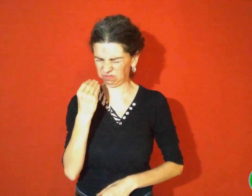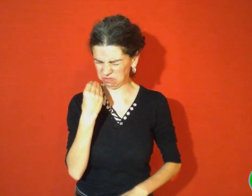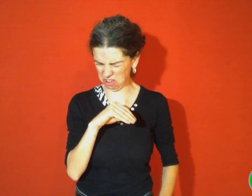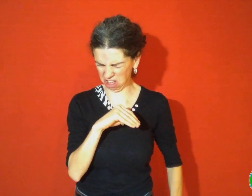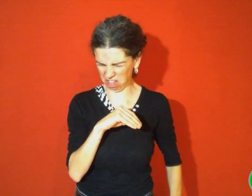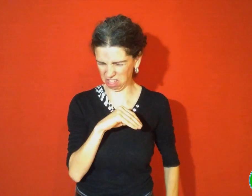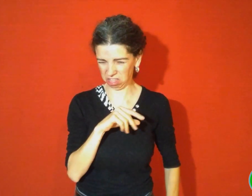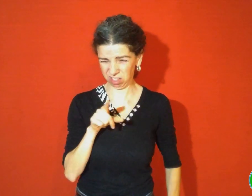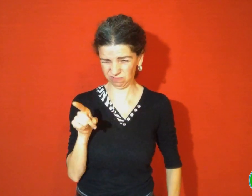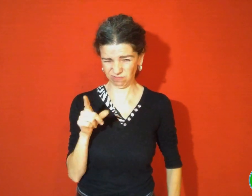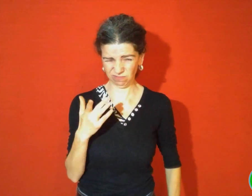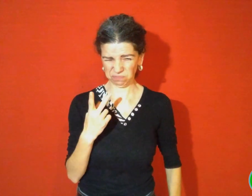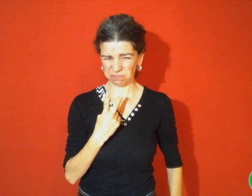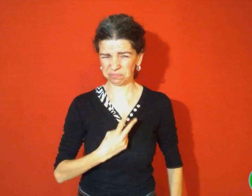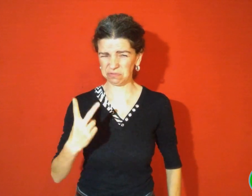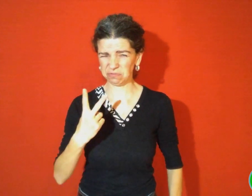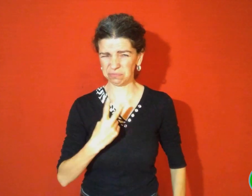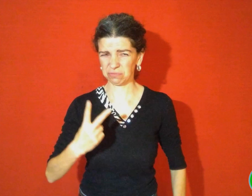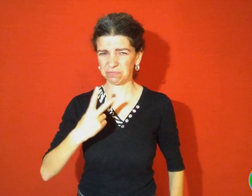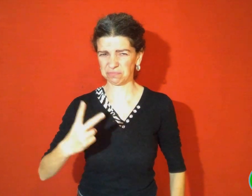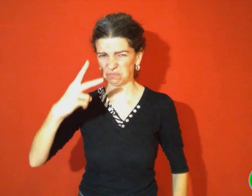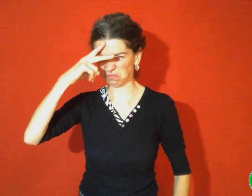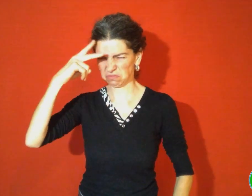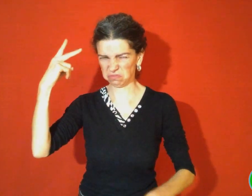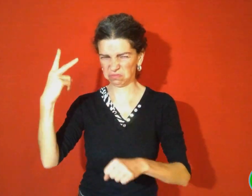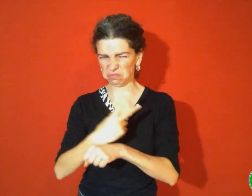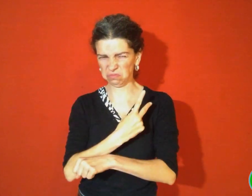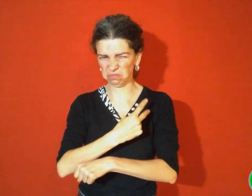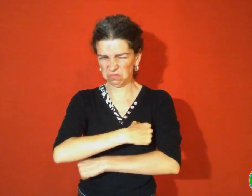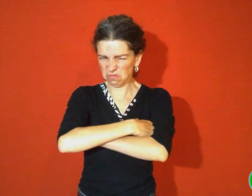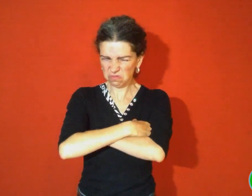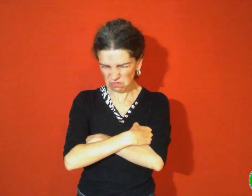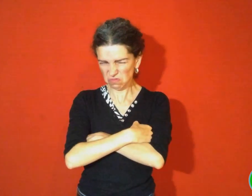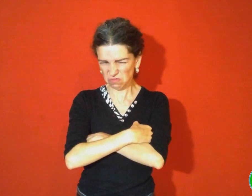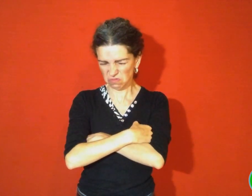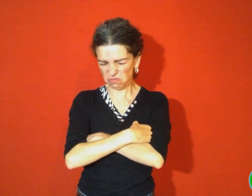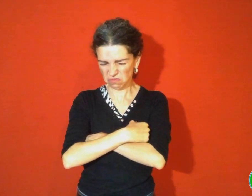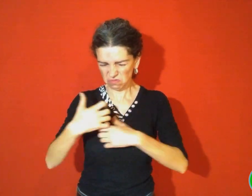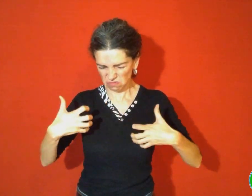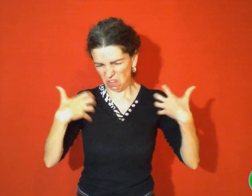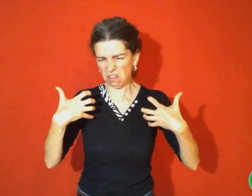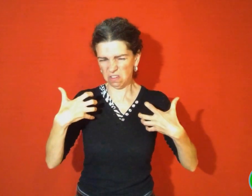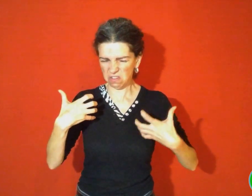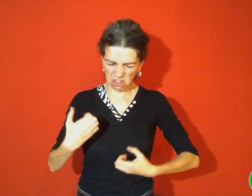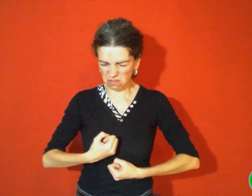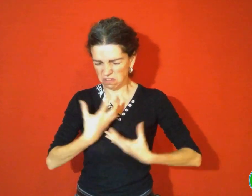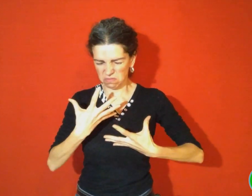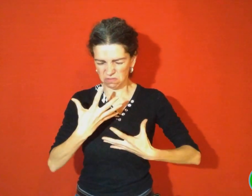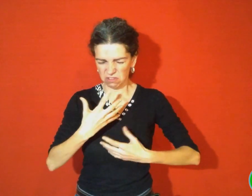froides. Ils devenaient de plus en plus grincheux, bougonnaient et grognaient tout seuls